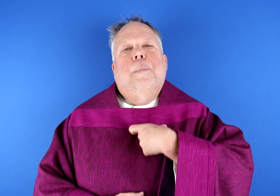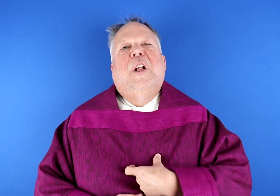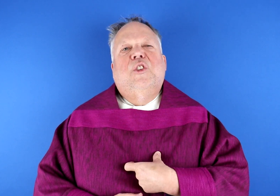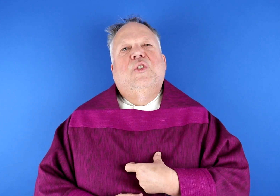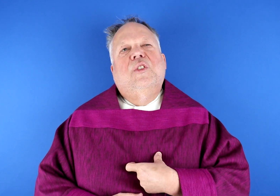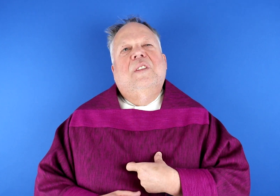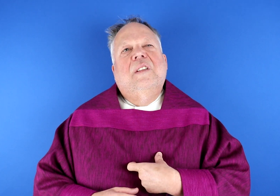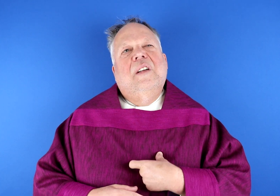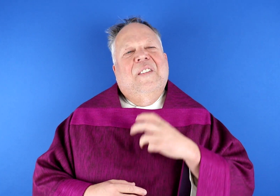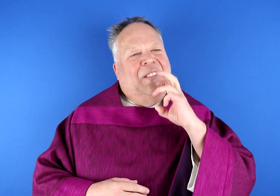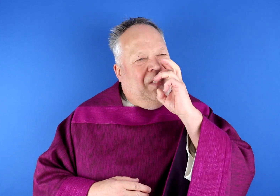nicht verwirren.